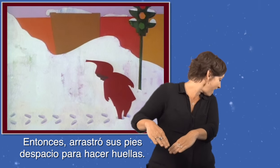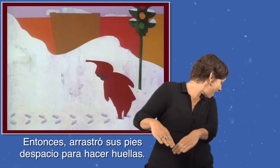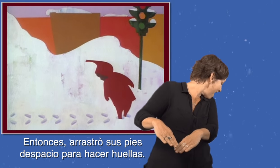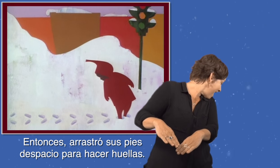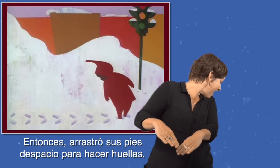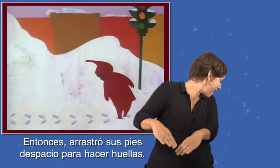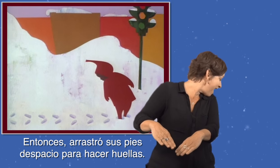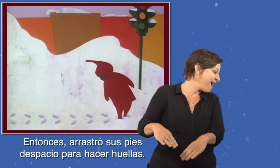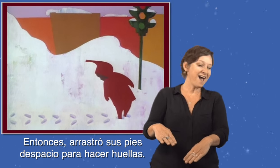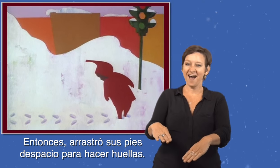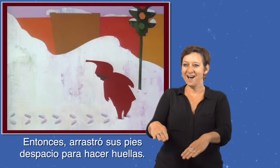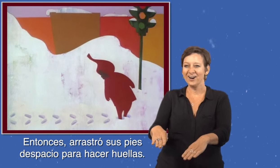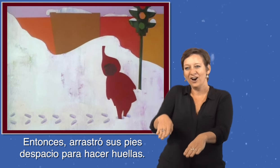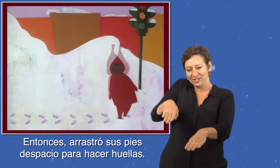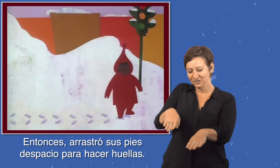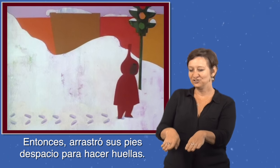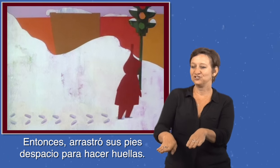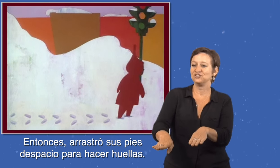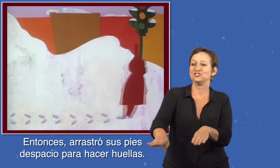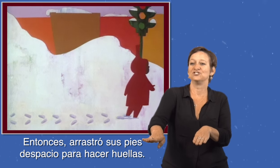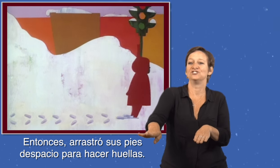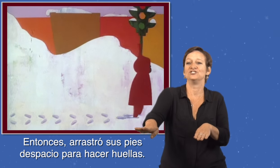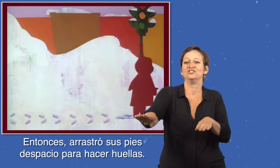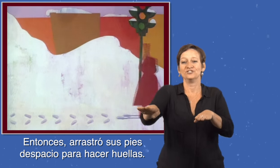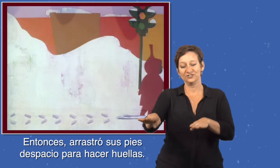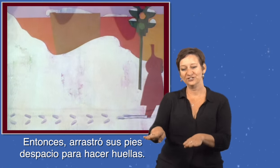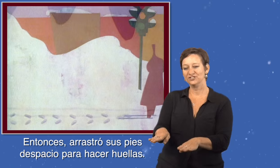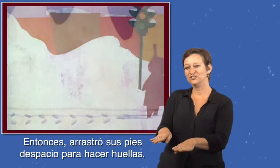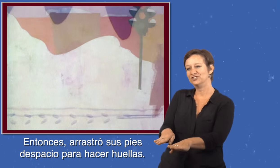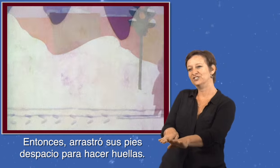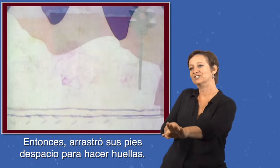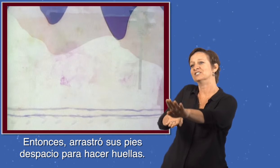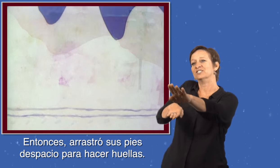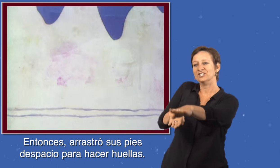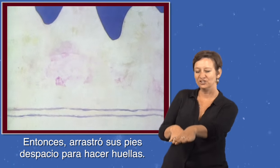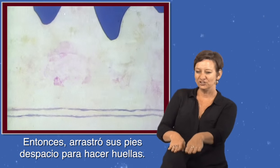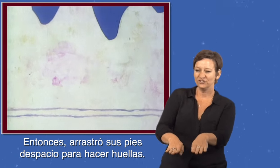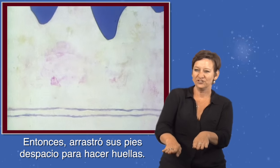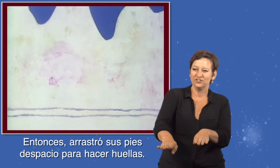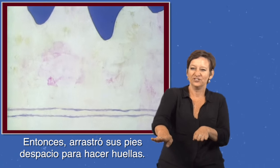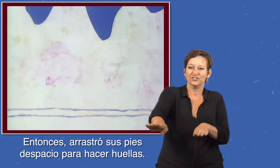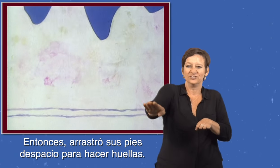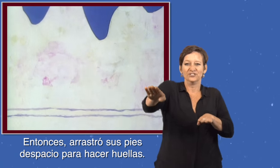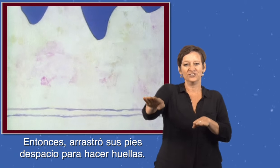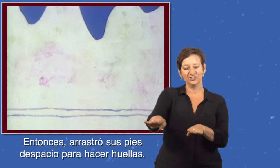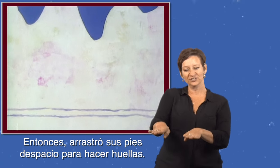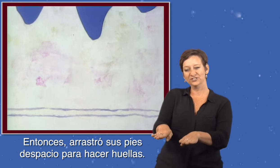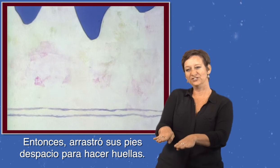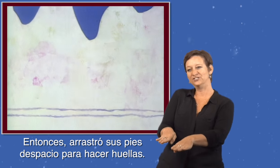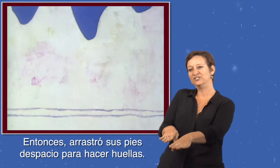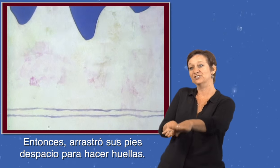arrastró sus pies despacio para hacer huellas.